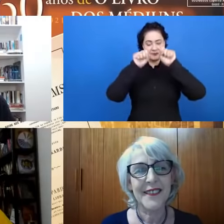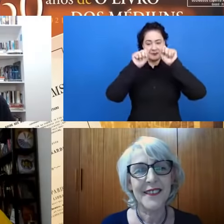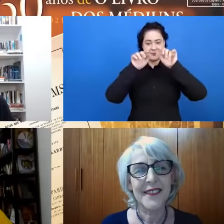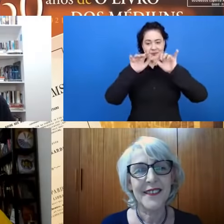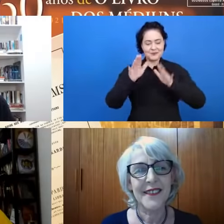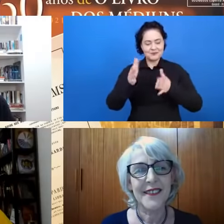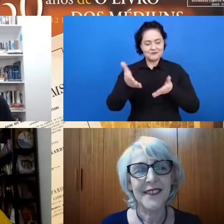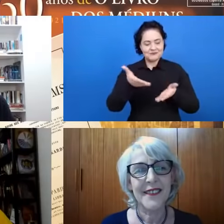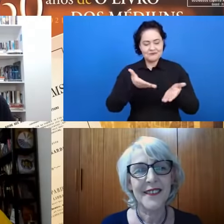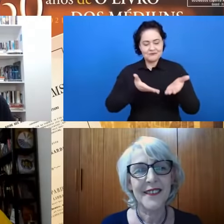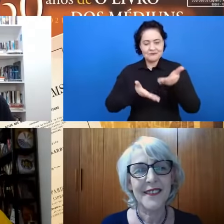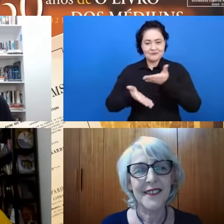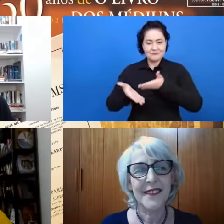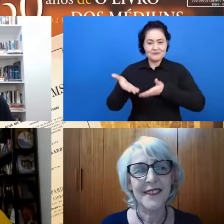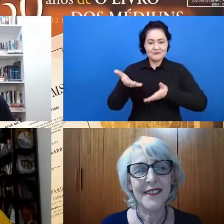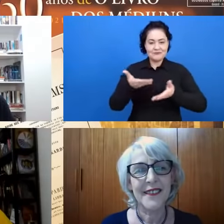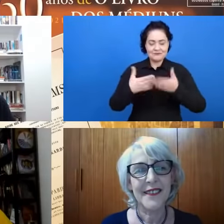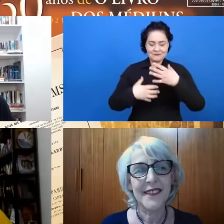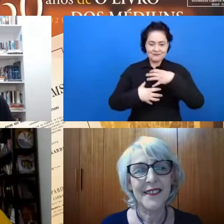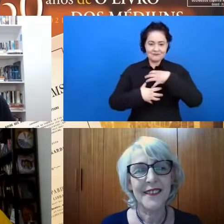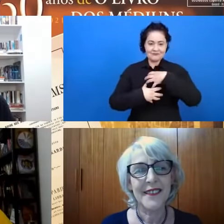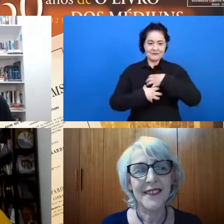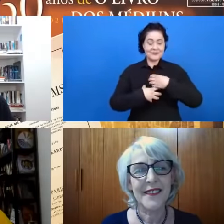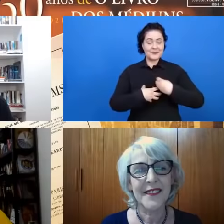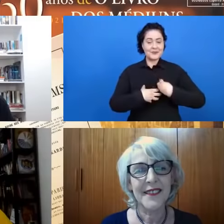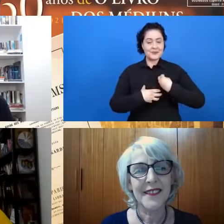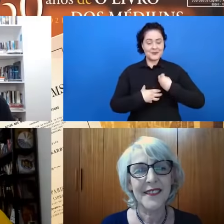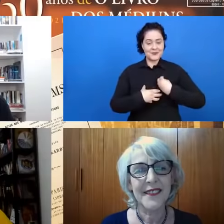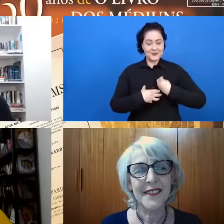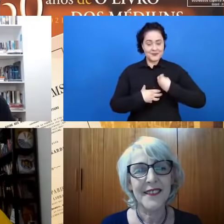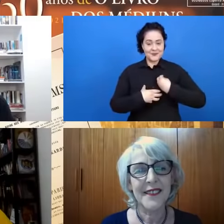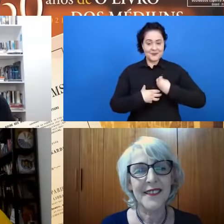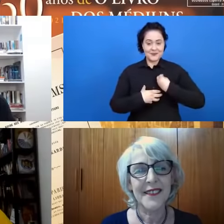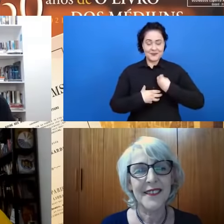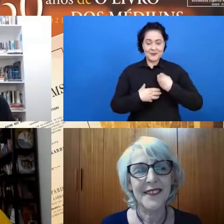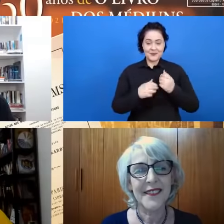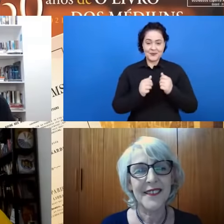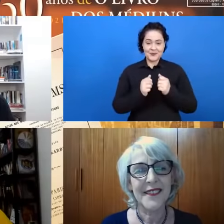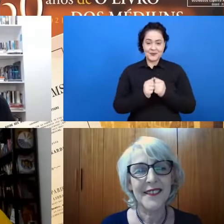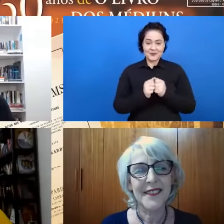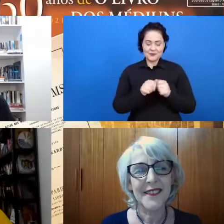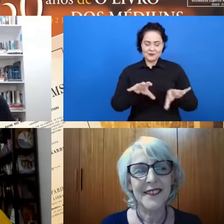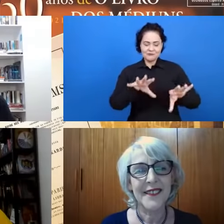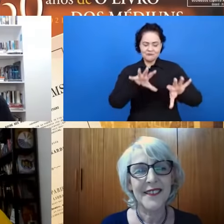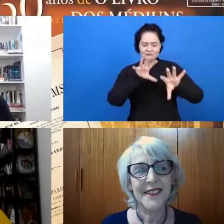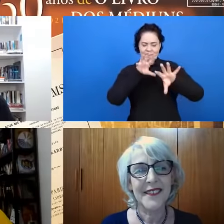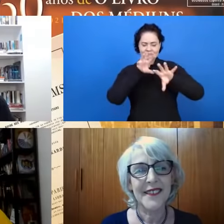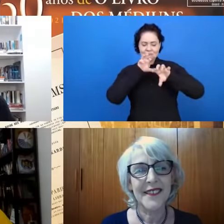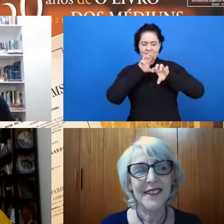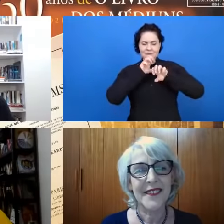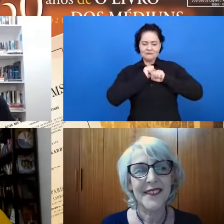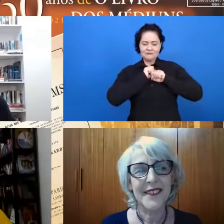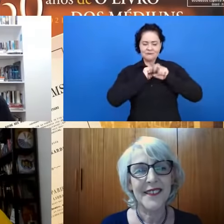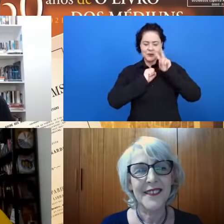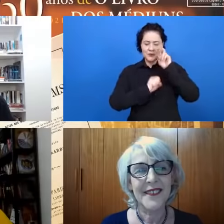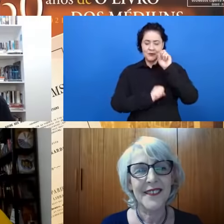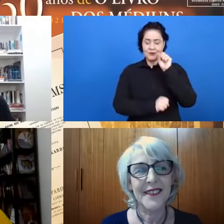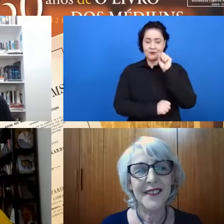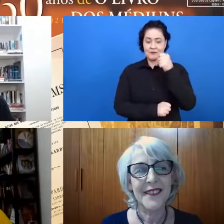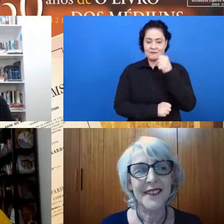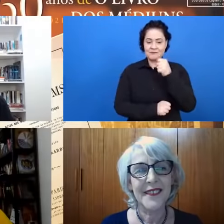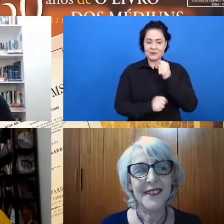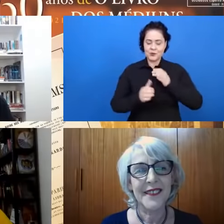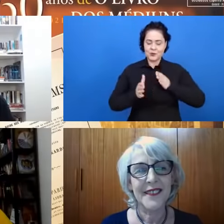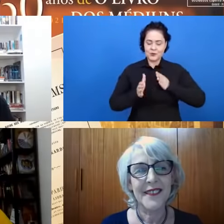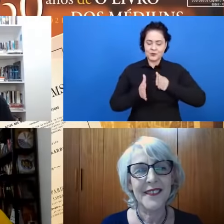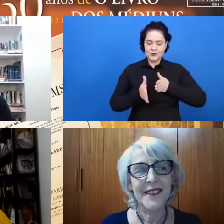envolva, que sintamos a sua presença, a nos inspirar, a nos fortalecer para a caminhada,